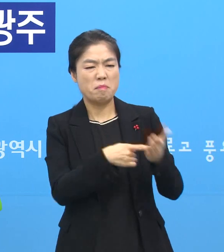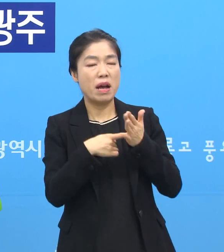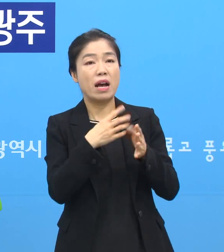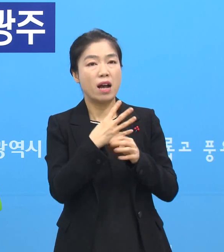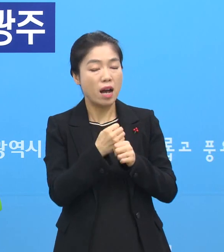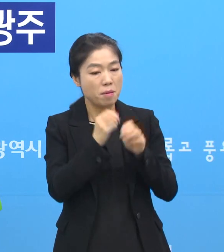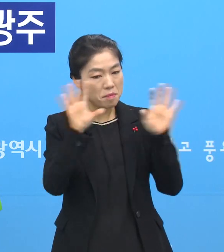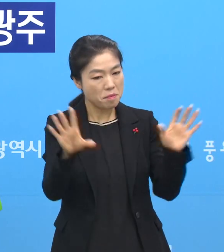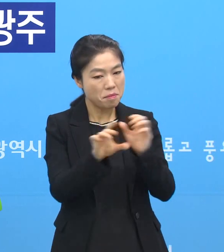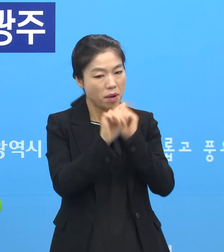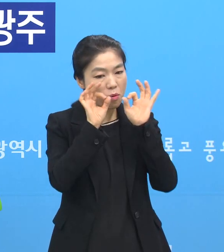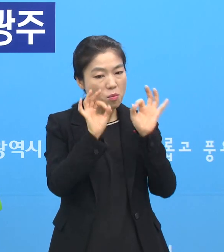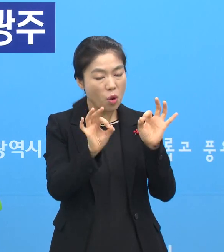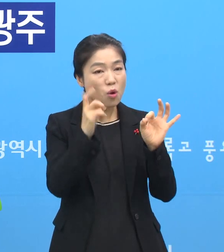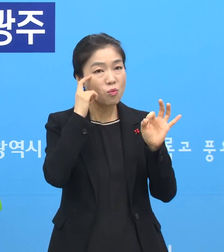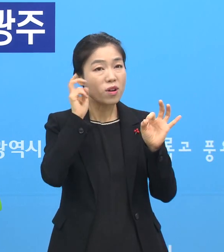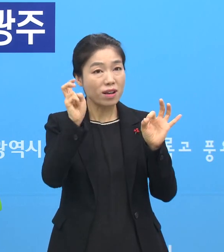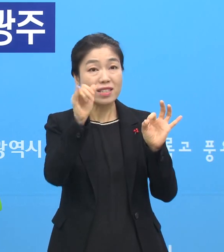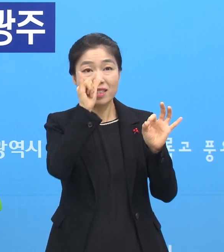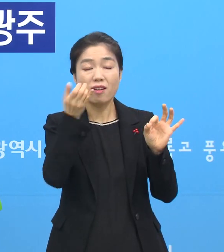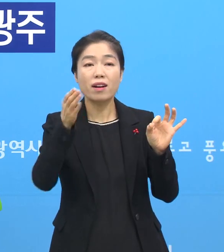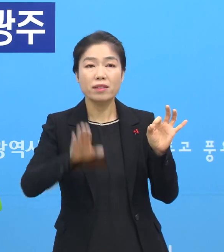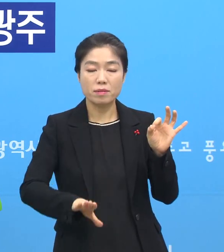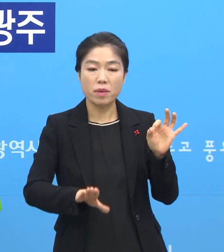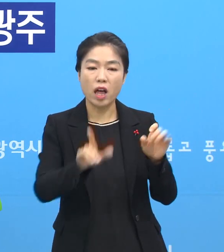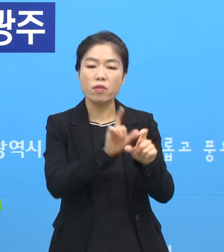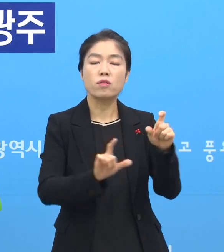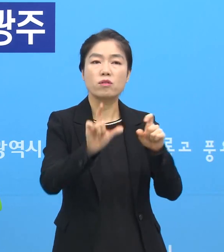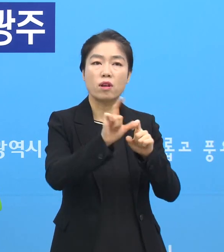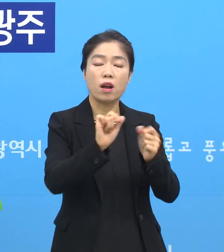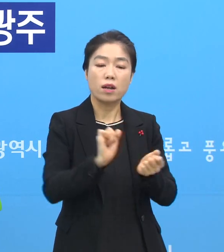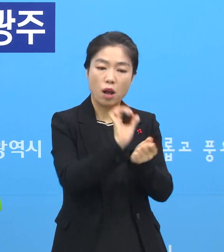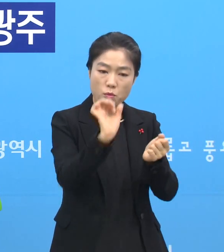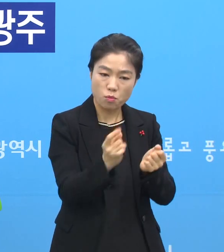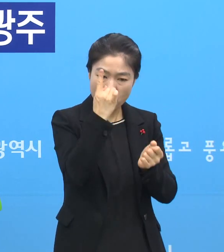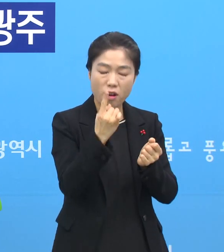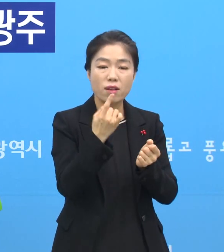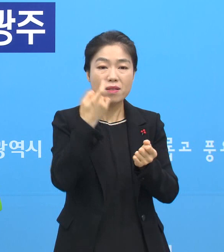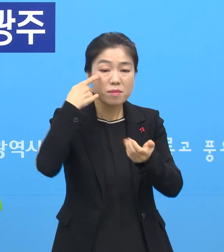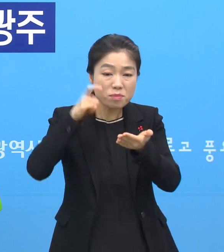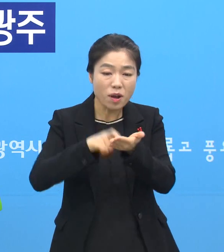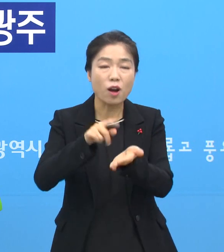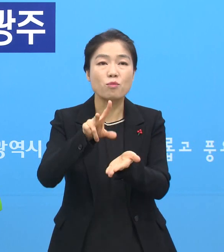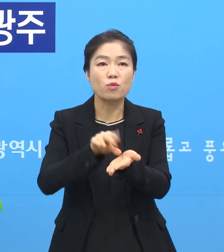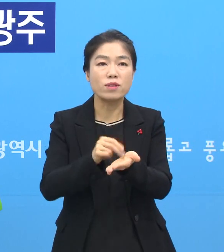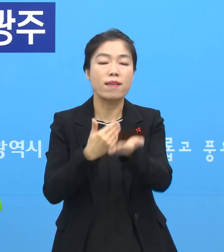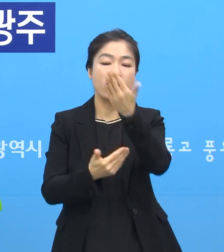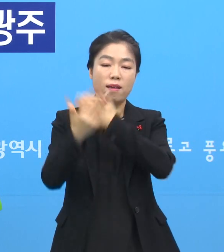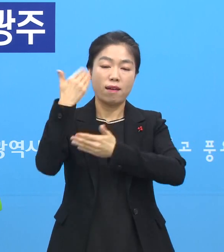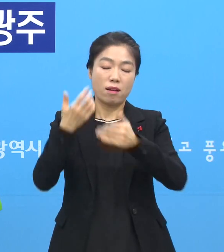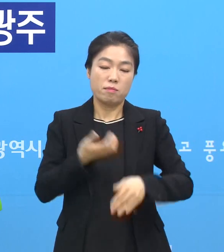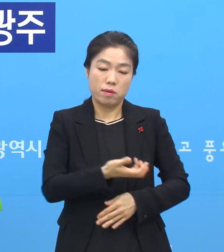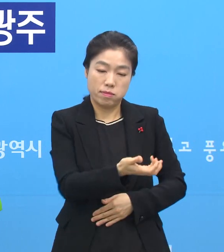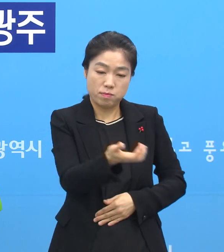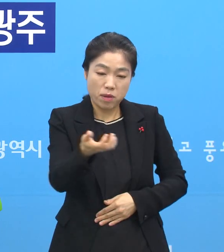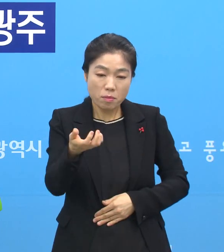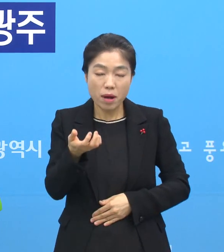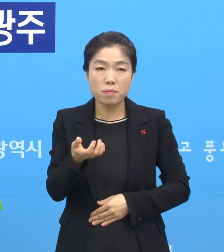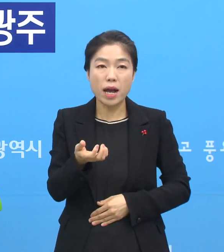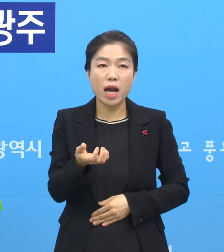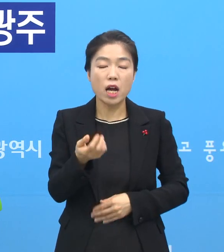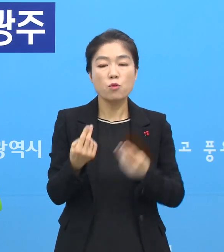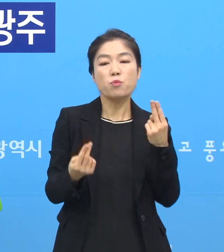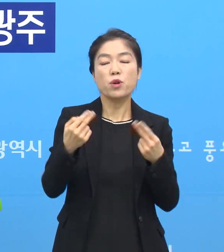시점이나 이런 걸로 보고도 추정할 수 있겠지만 추가로 또 감염원을 찾는 문제는 그 이전의 동선이라든지 이런 것과도 좀